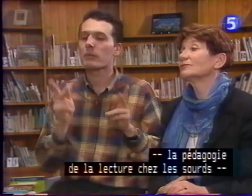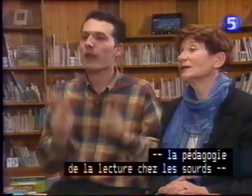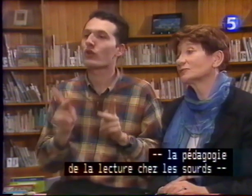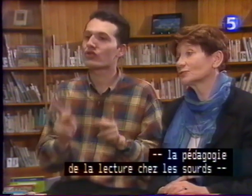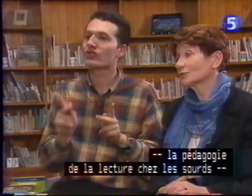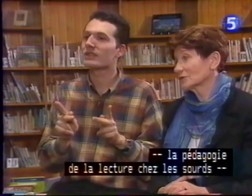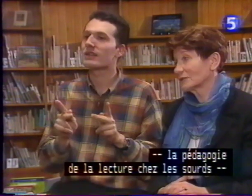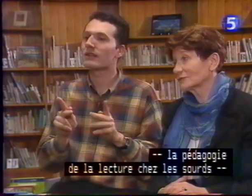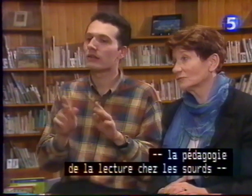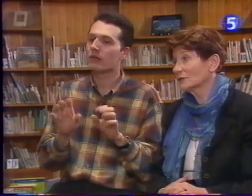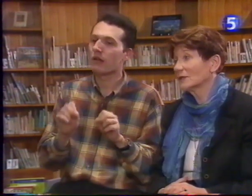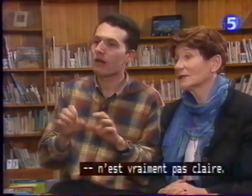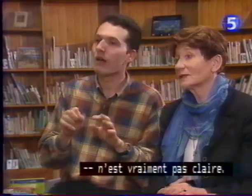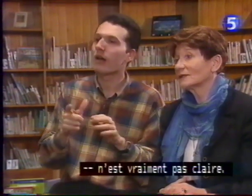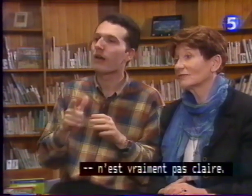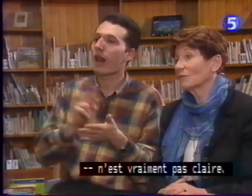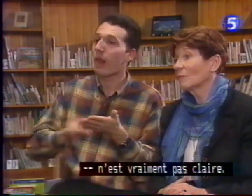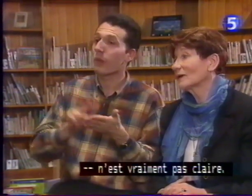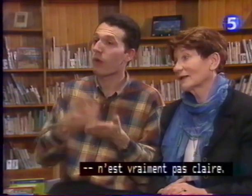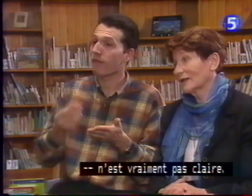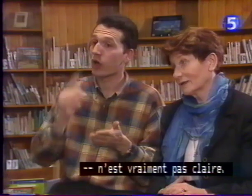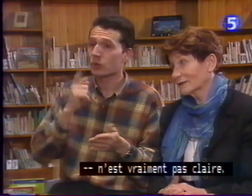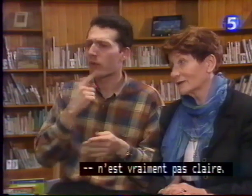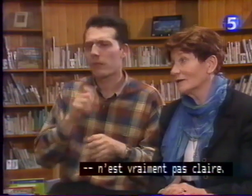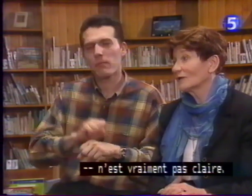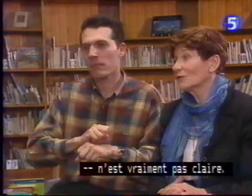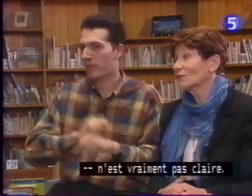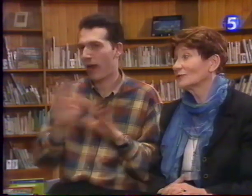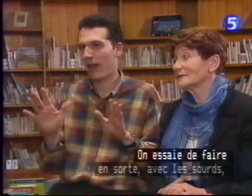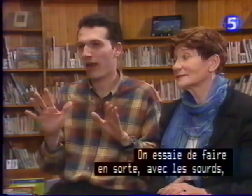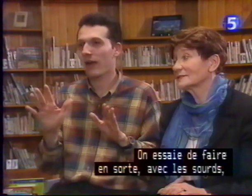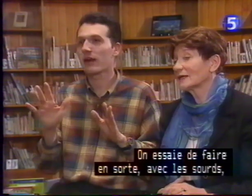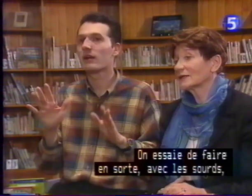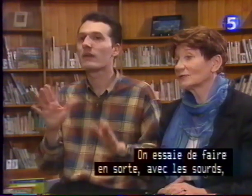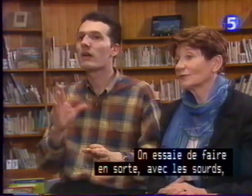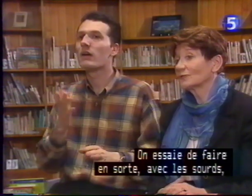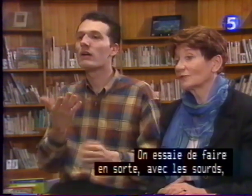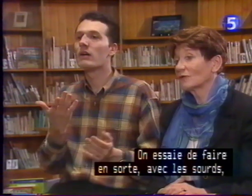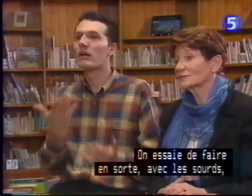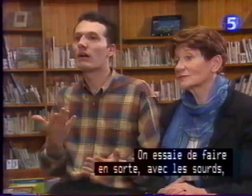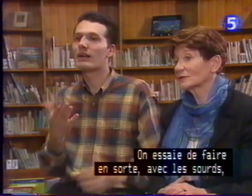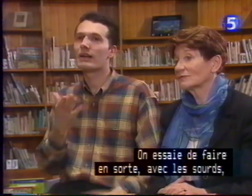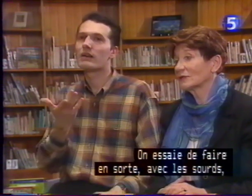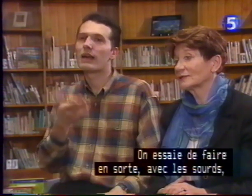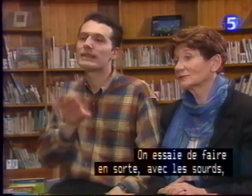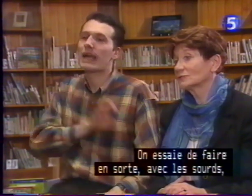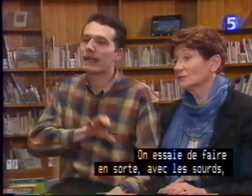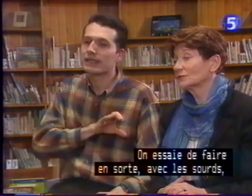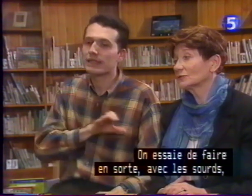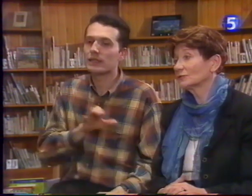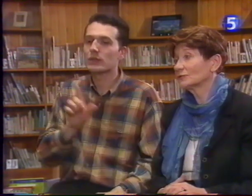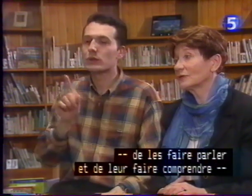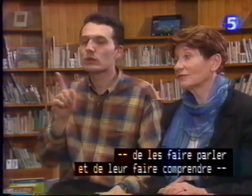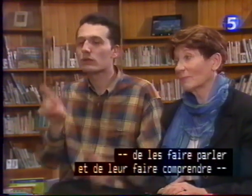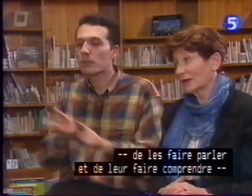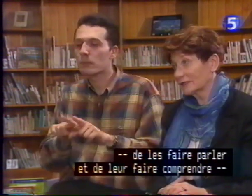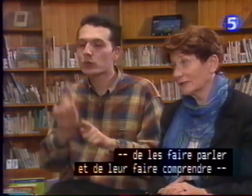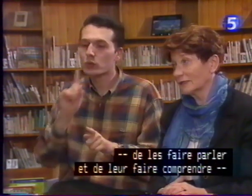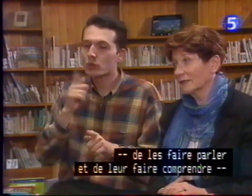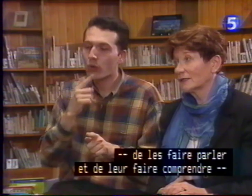lecture chez les sourds n'est vraiment pas claire. On essaie de faire en sorte avec les sourds de les faire parler et